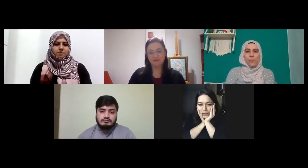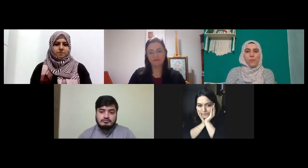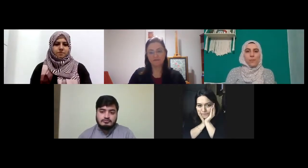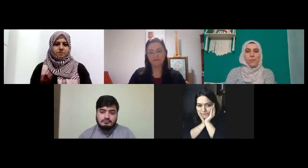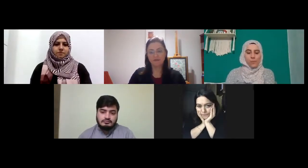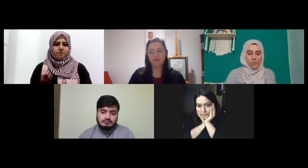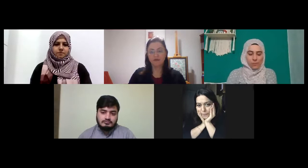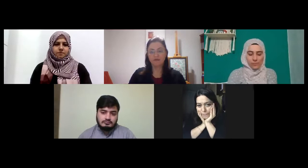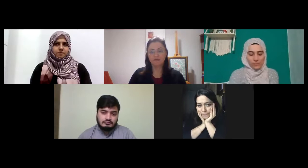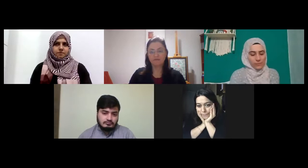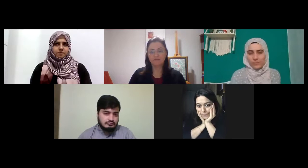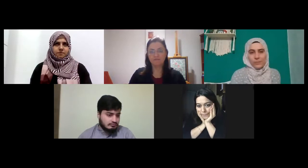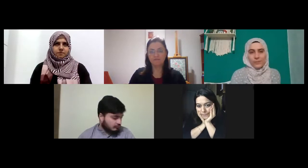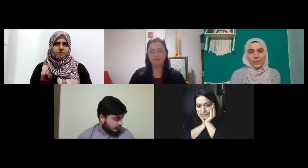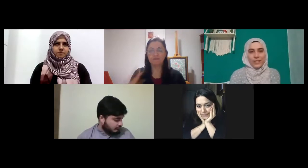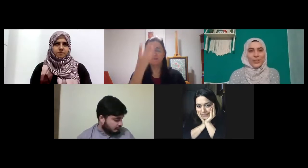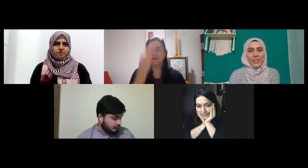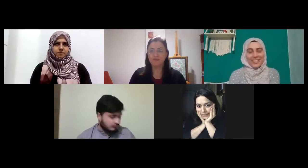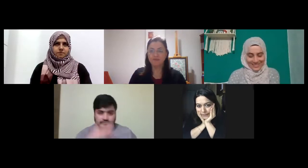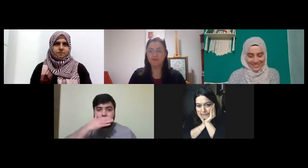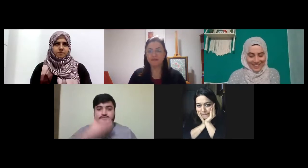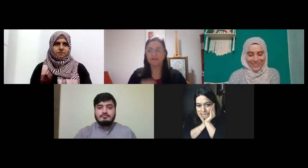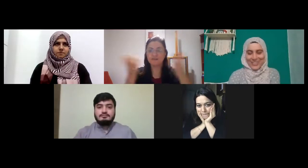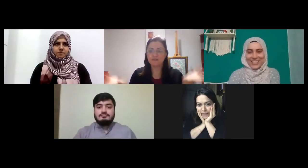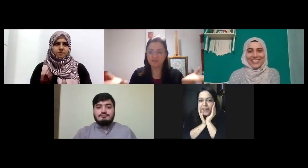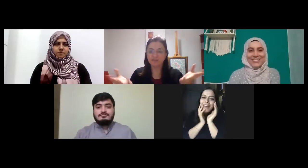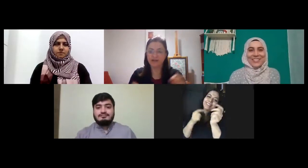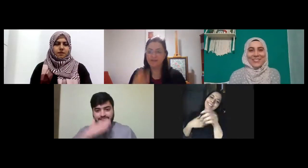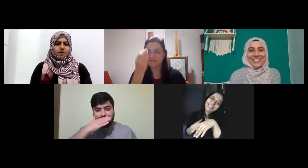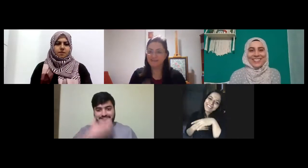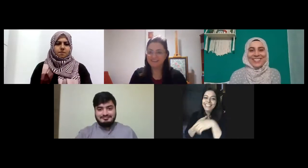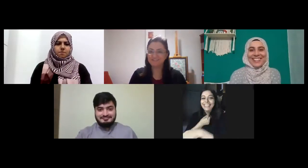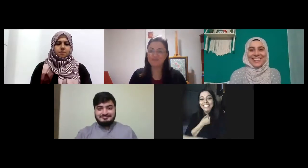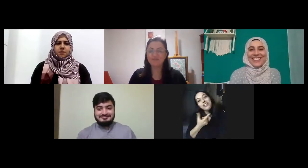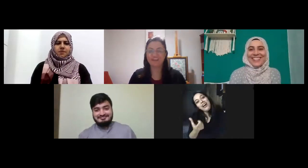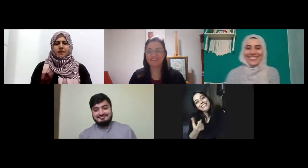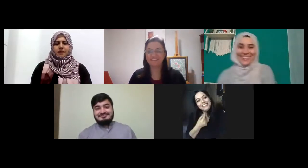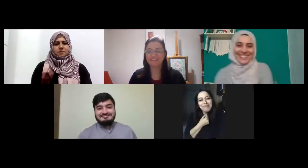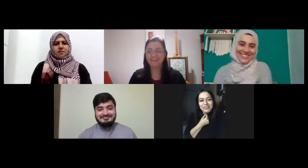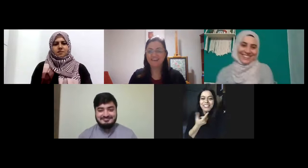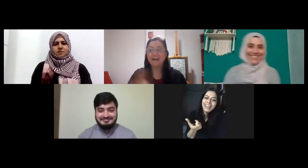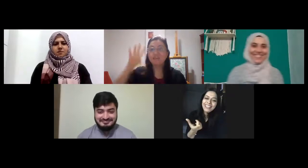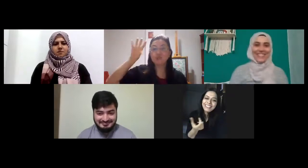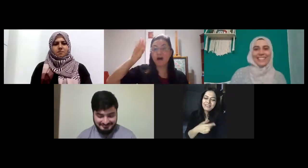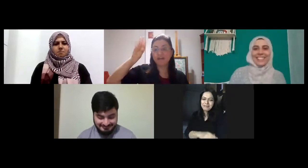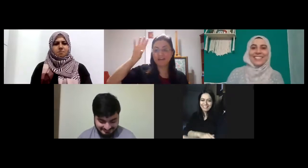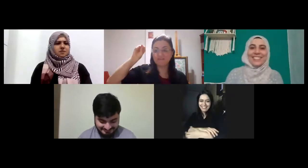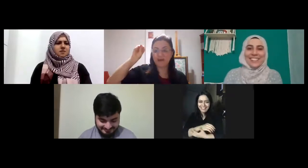teşekkür ederiz gayet güzeldi verimliydi neyse şu anlattım